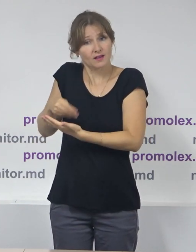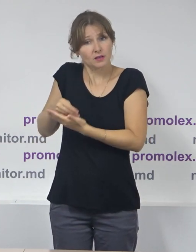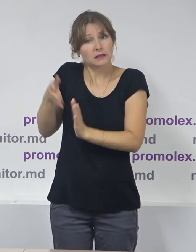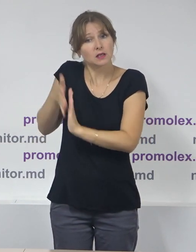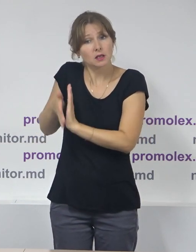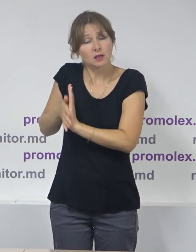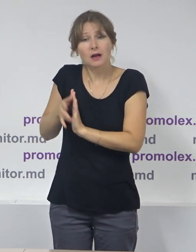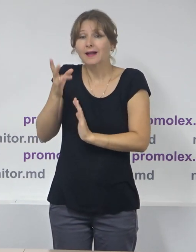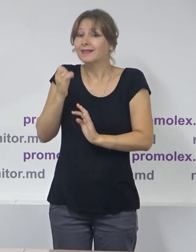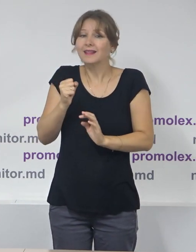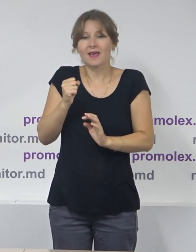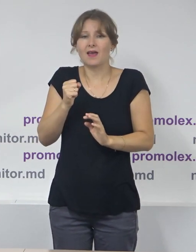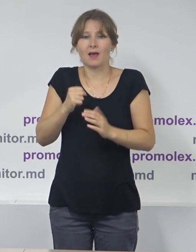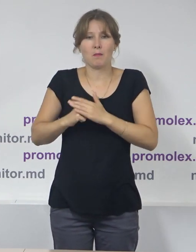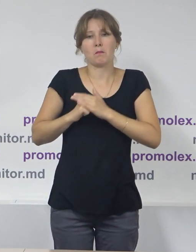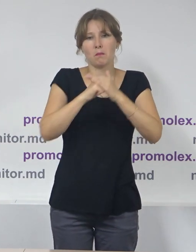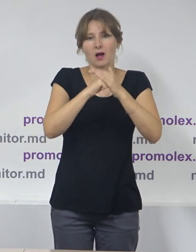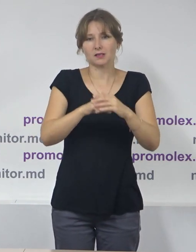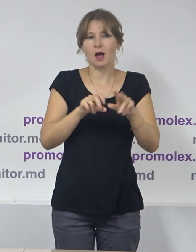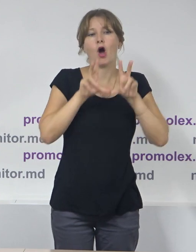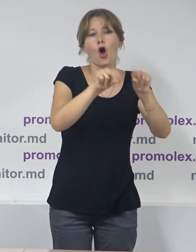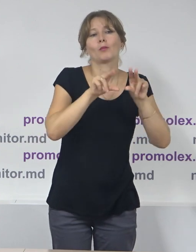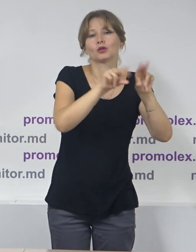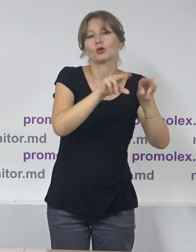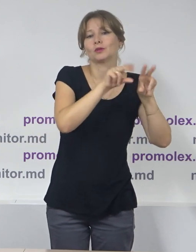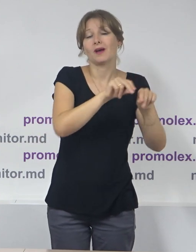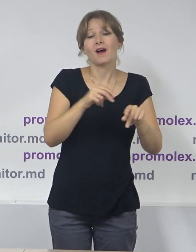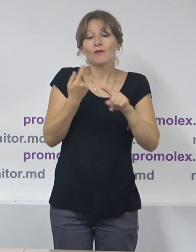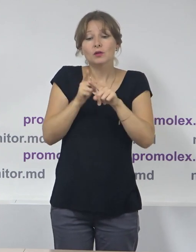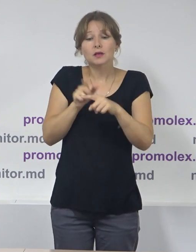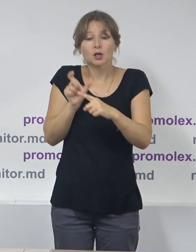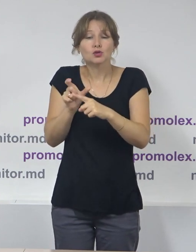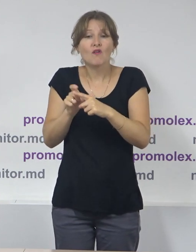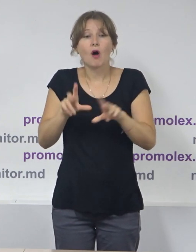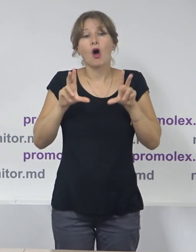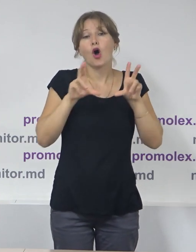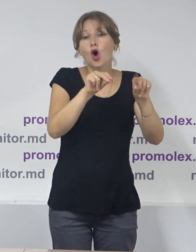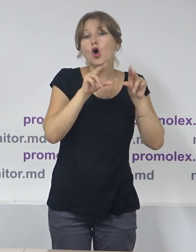nu în baza promisiunilor. Deci promisiunile sunt niște elemente sau niște activități